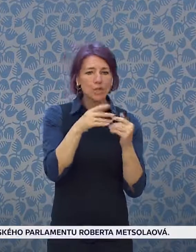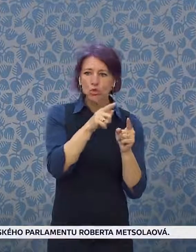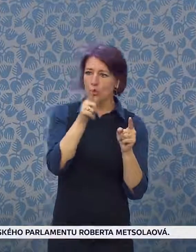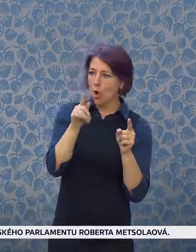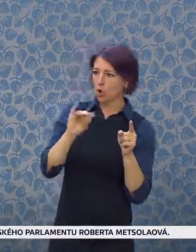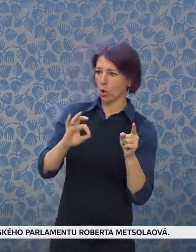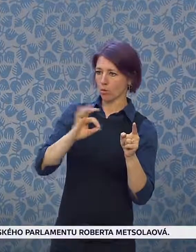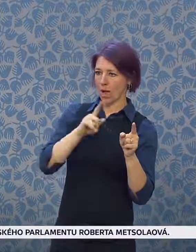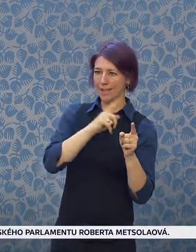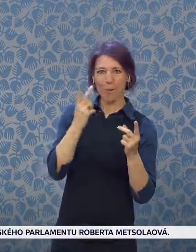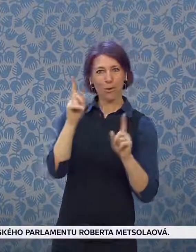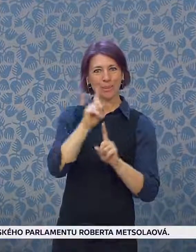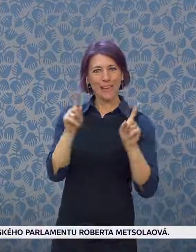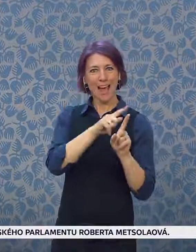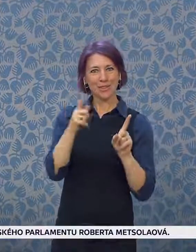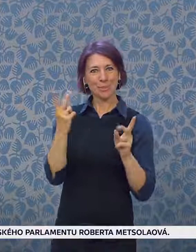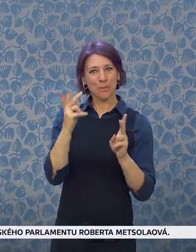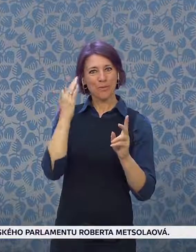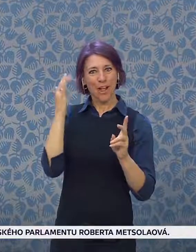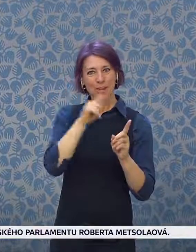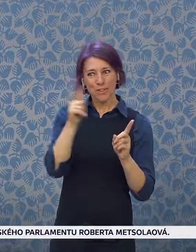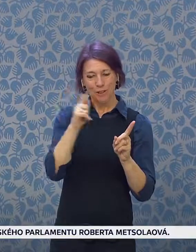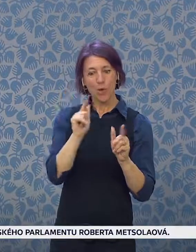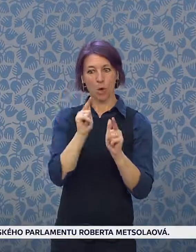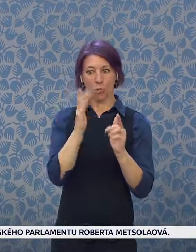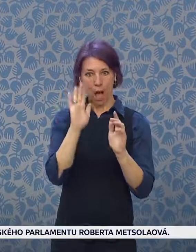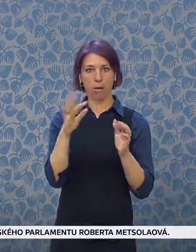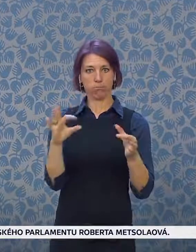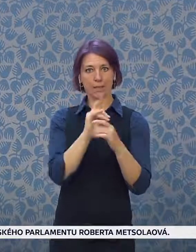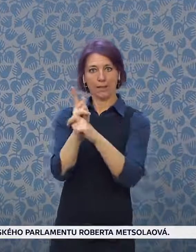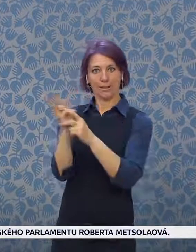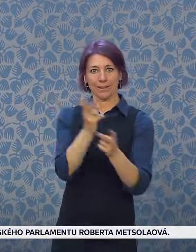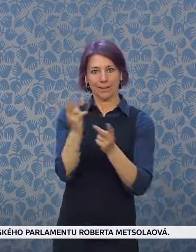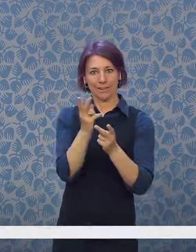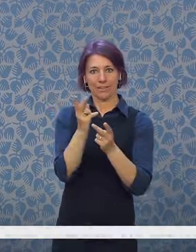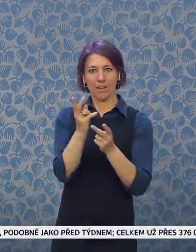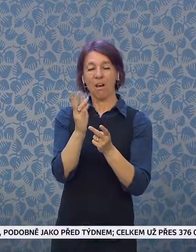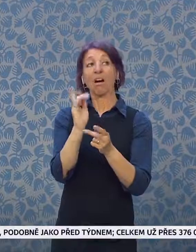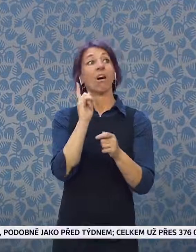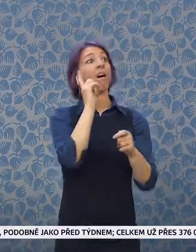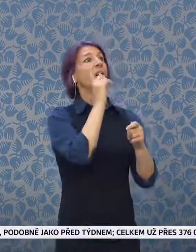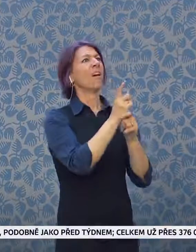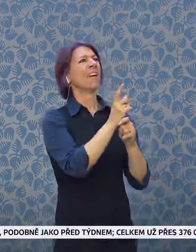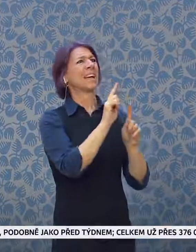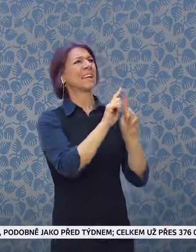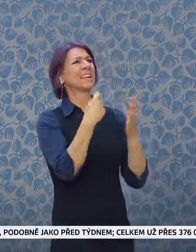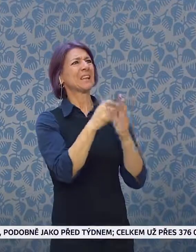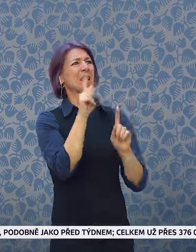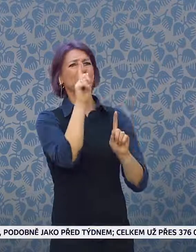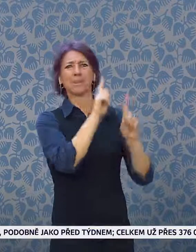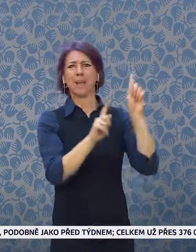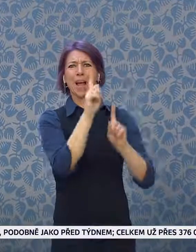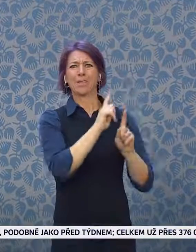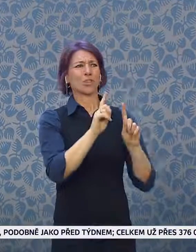nepřátel. my jsme už příliš dlouho se dívali jiným směrem